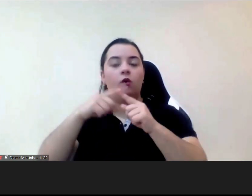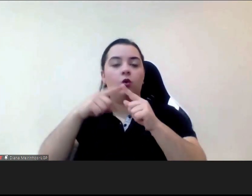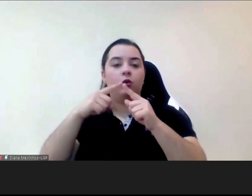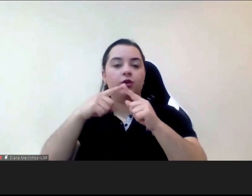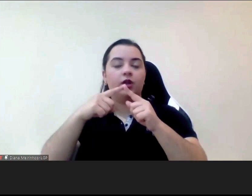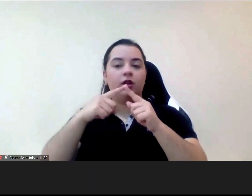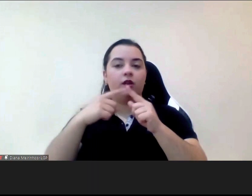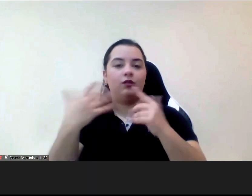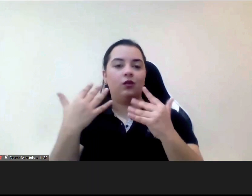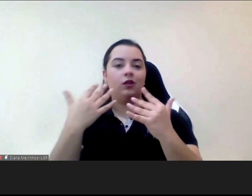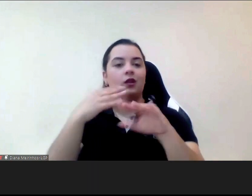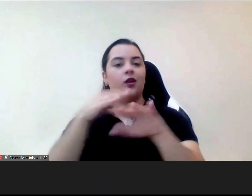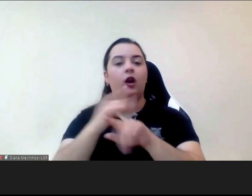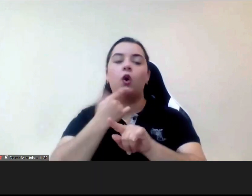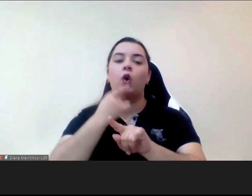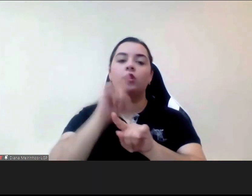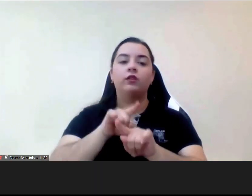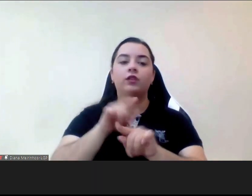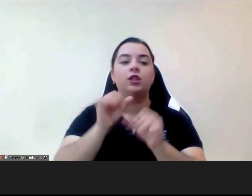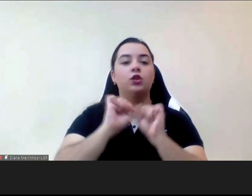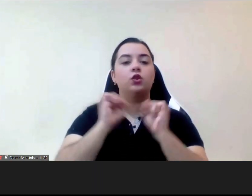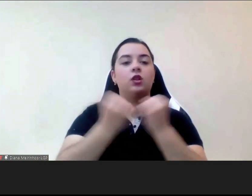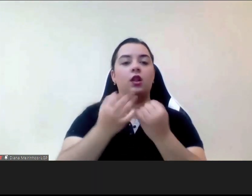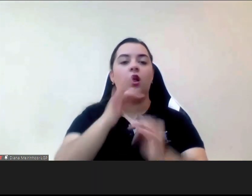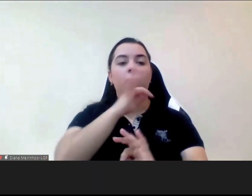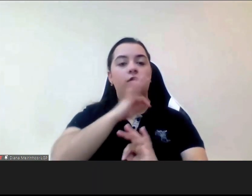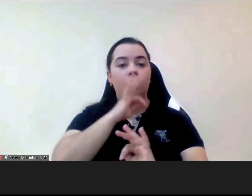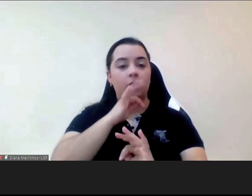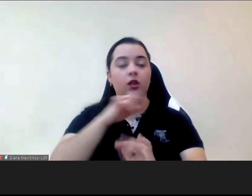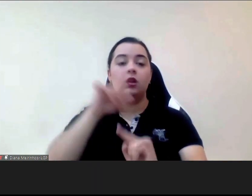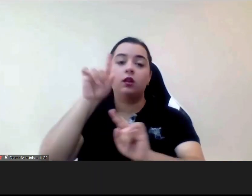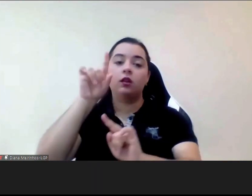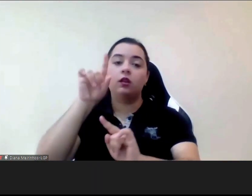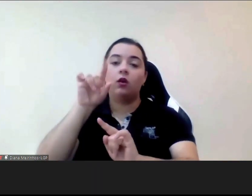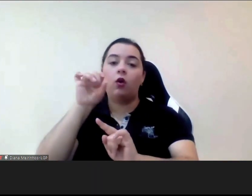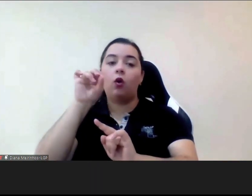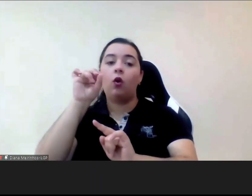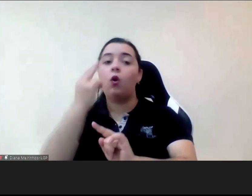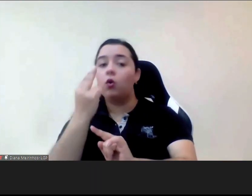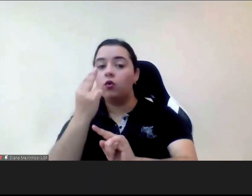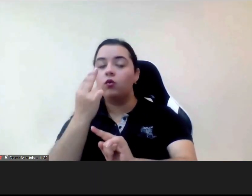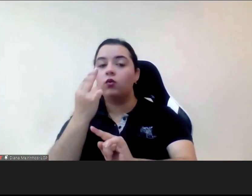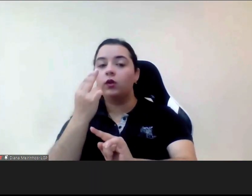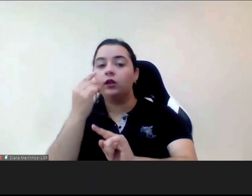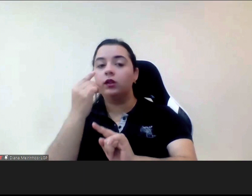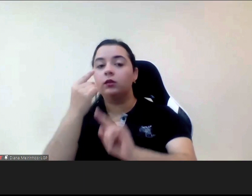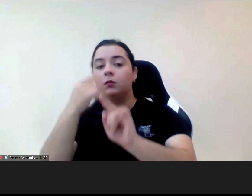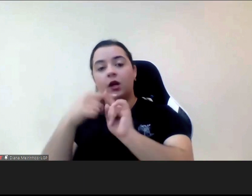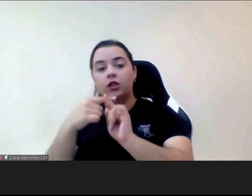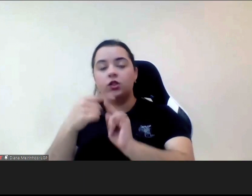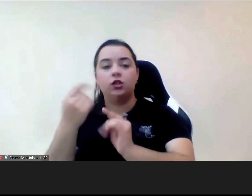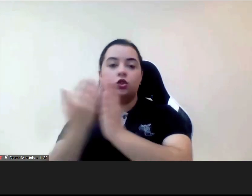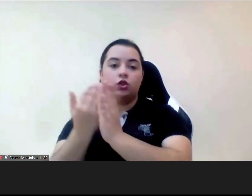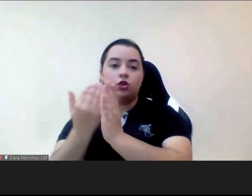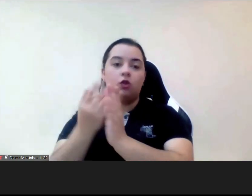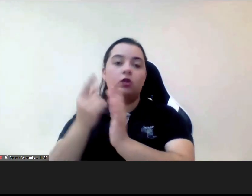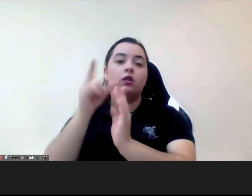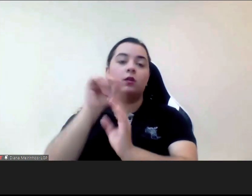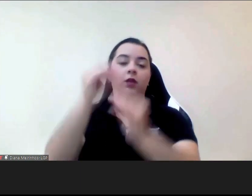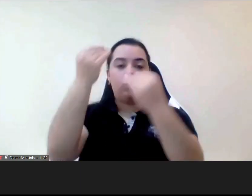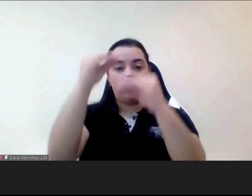e o educacional e ainda profissional e que temos neste momento dois fóruns a funcionar em